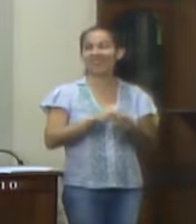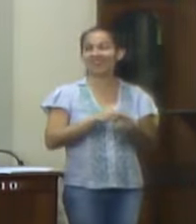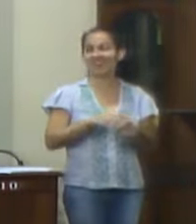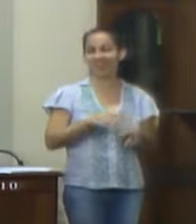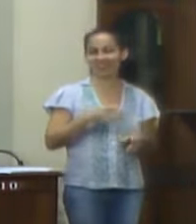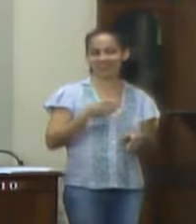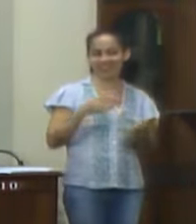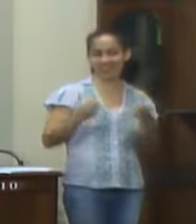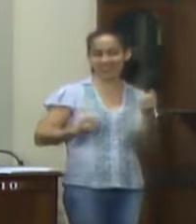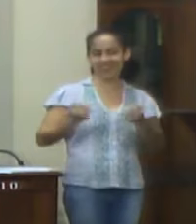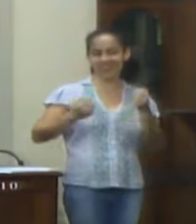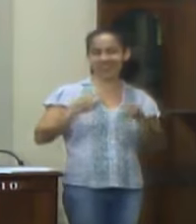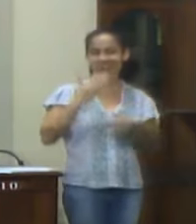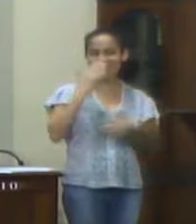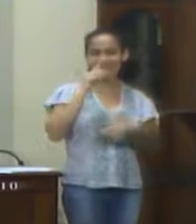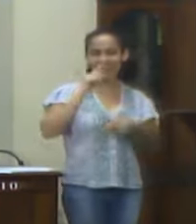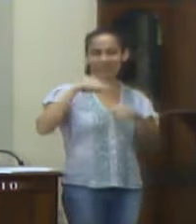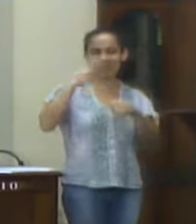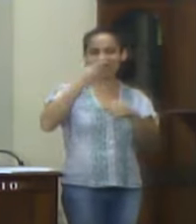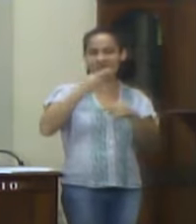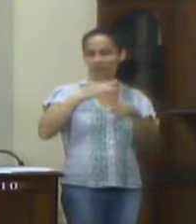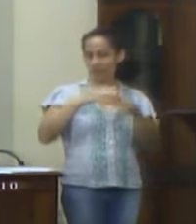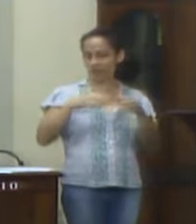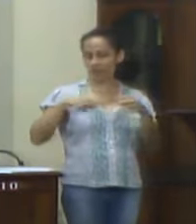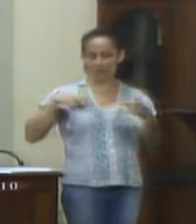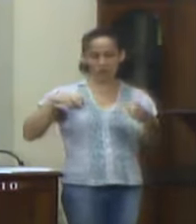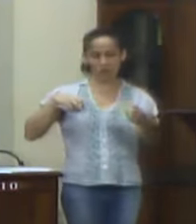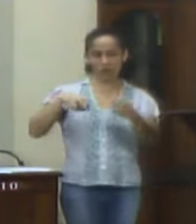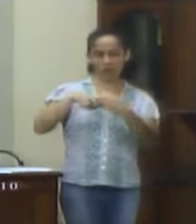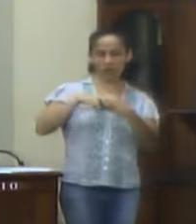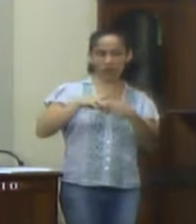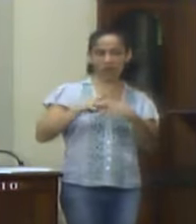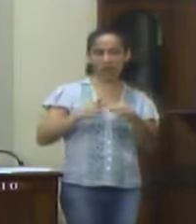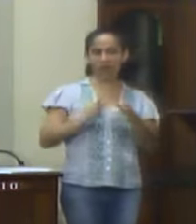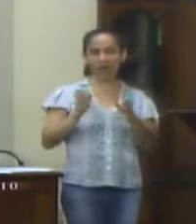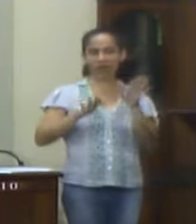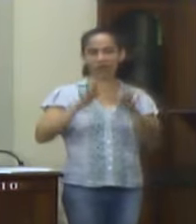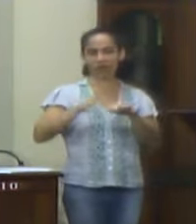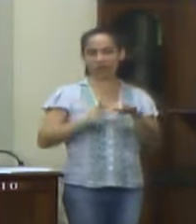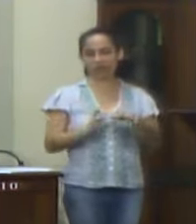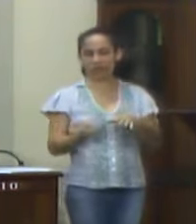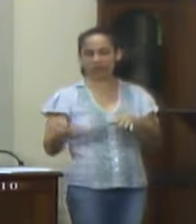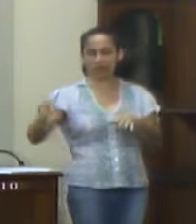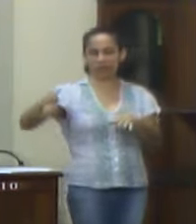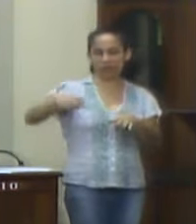que vem em direção oposta e muitos, para evitarem a batida, invadem a calçada.